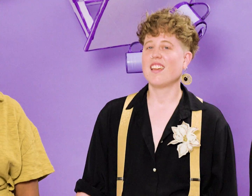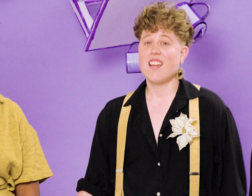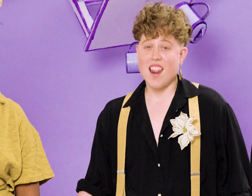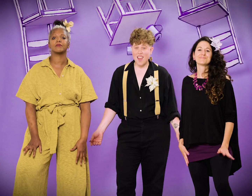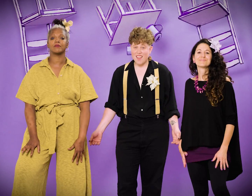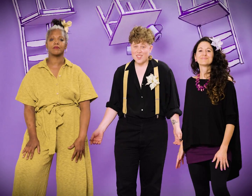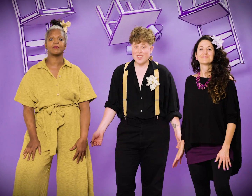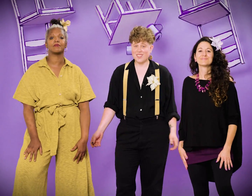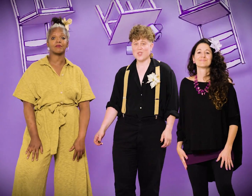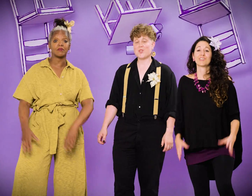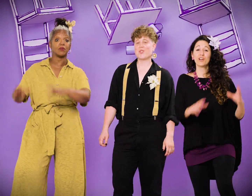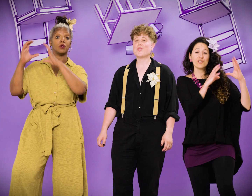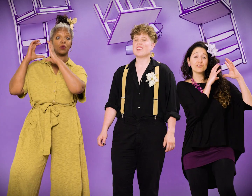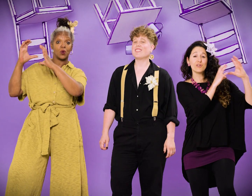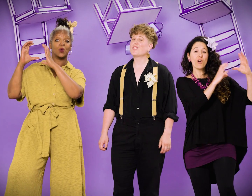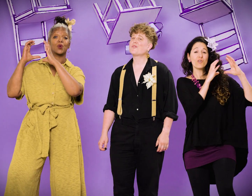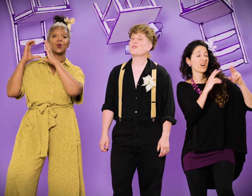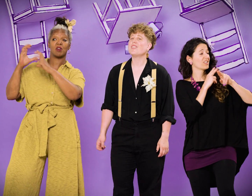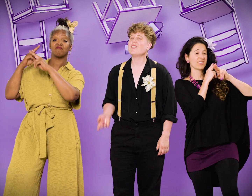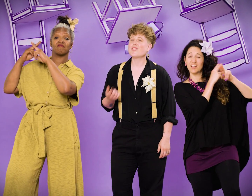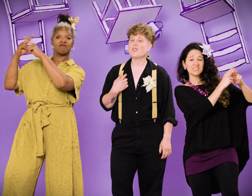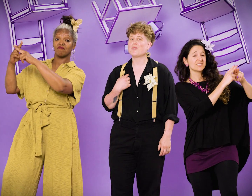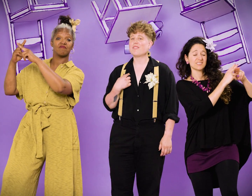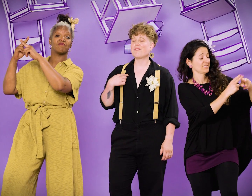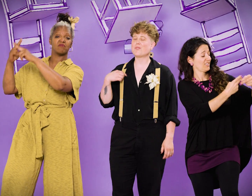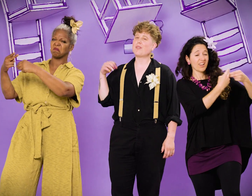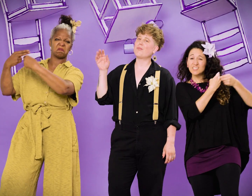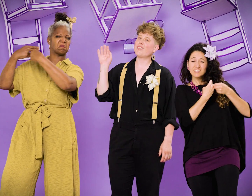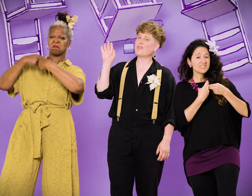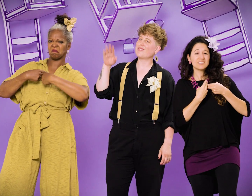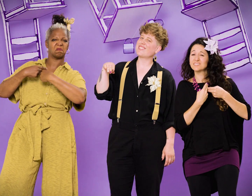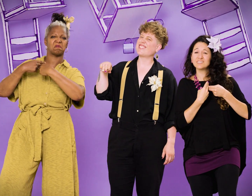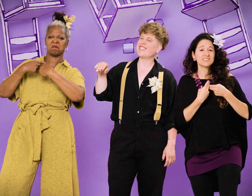La noix de coco est un fruit, je suis fruit moi aussi